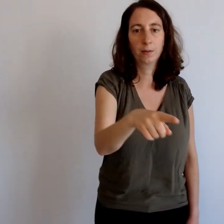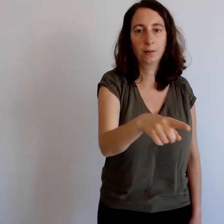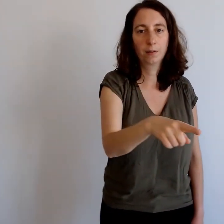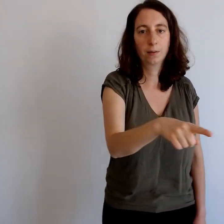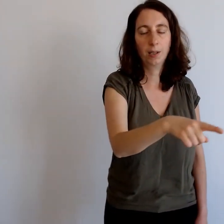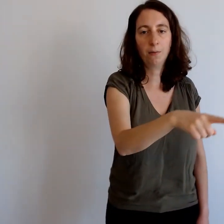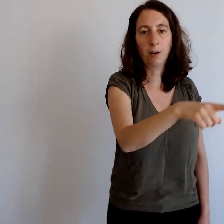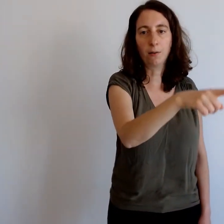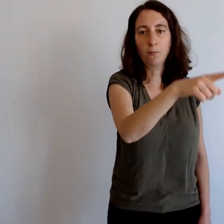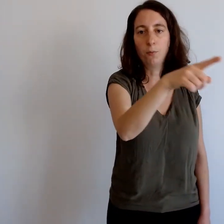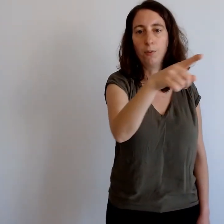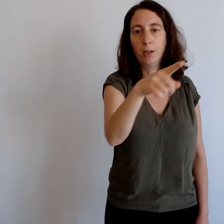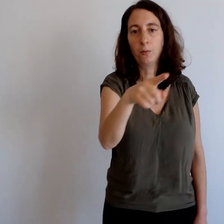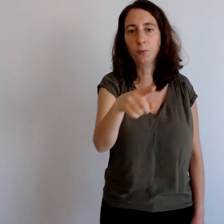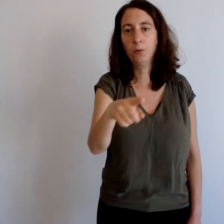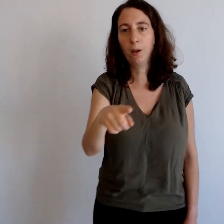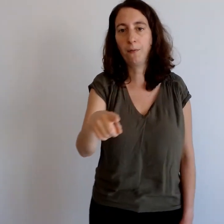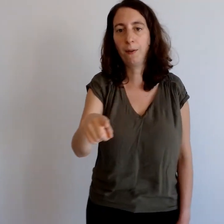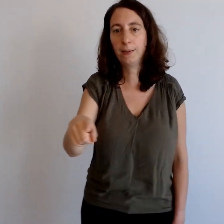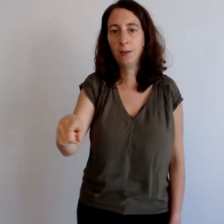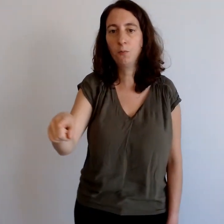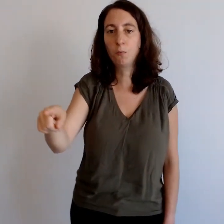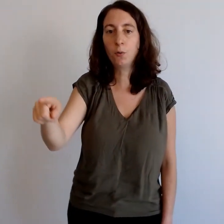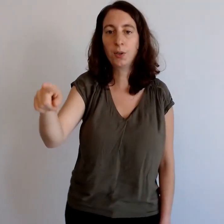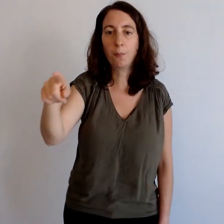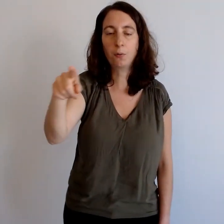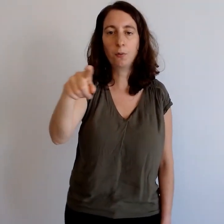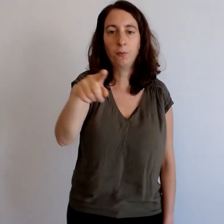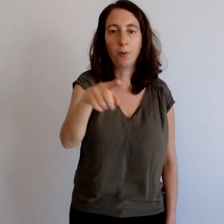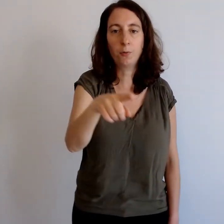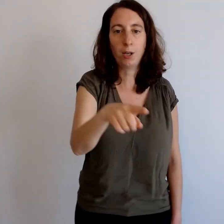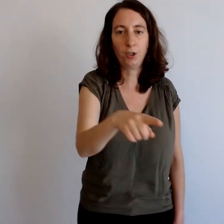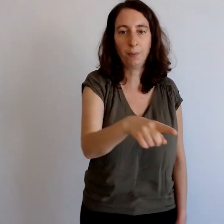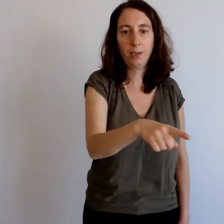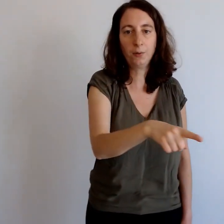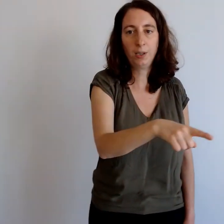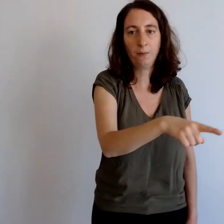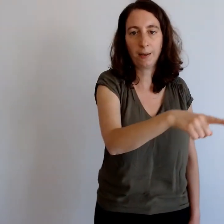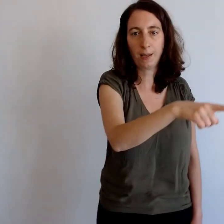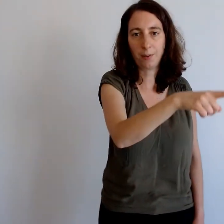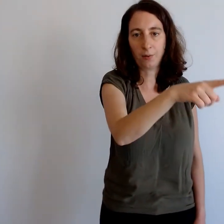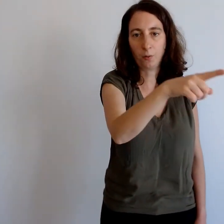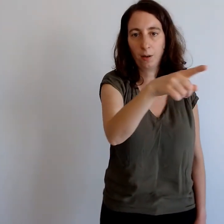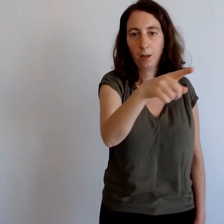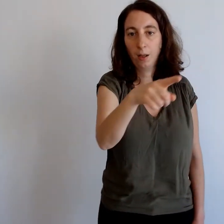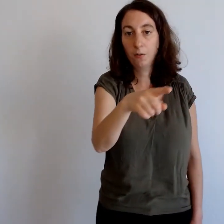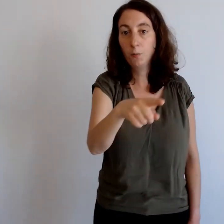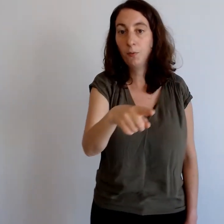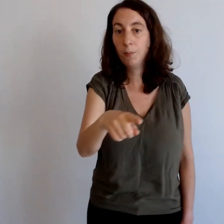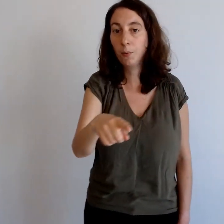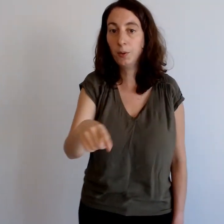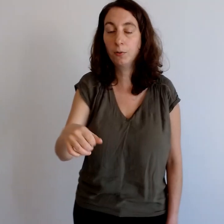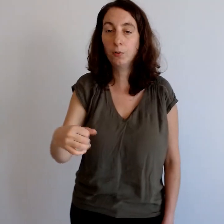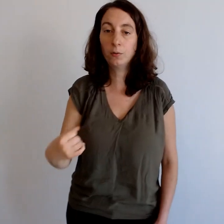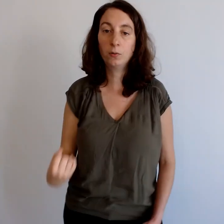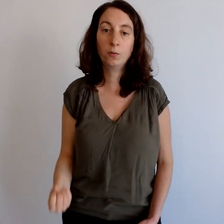Et voilà, vous pouvez continuer à faire ces mouvements, ça procure une forme de lâcher-prise aussi, de faire ça, bien sûr. Vous pouvez poursuivre autant de temps que